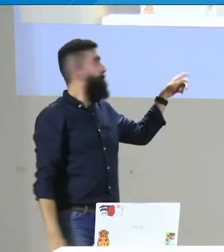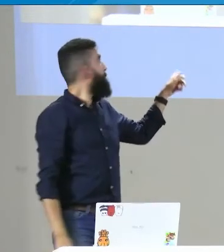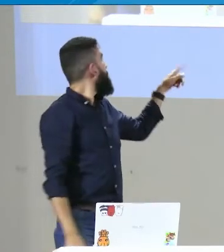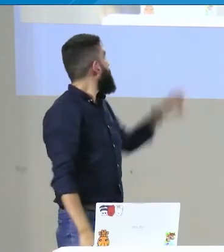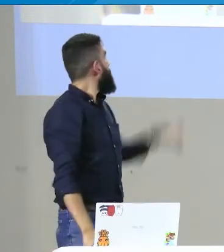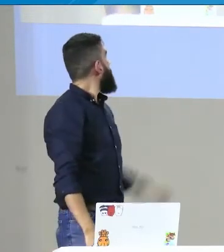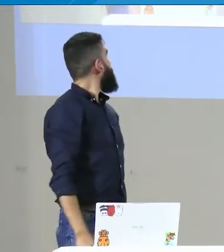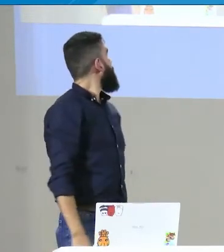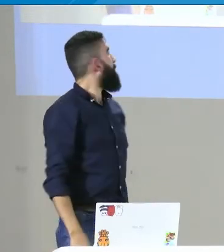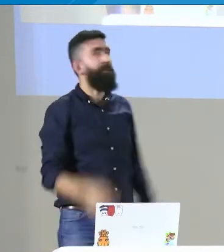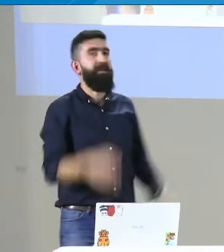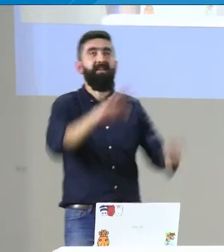Siguiente, por favor.